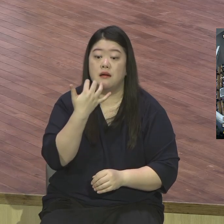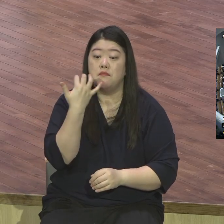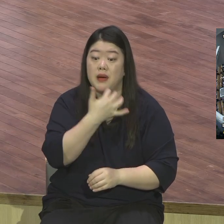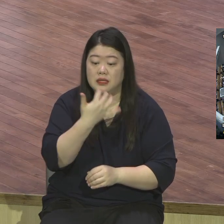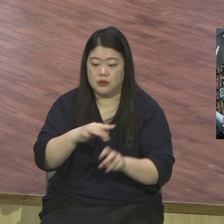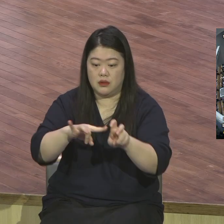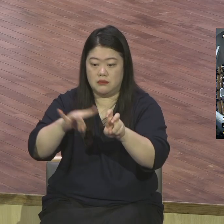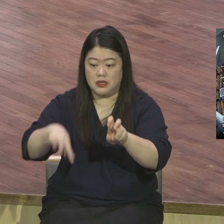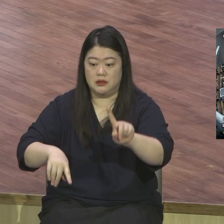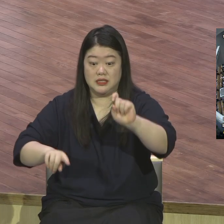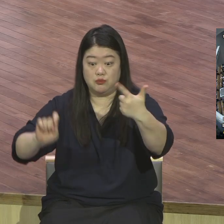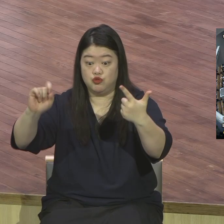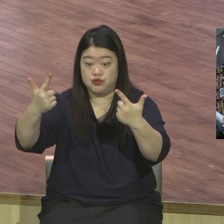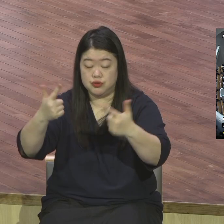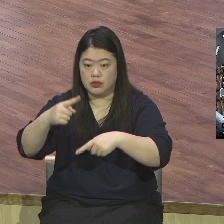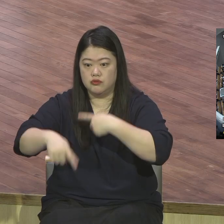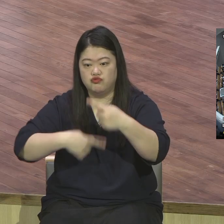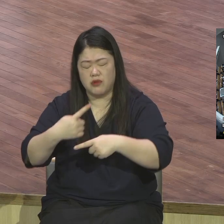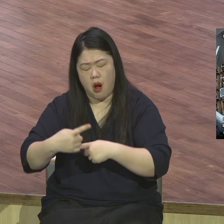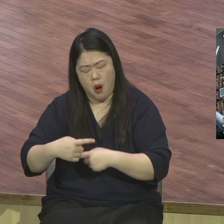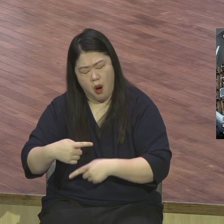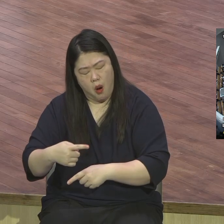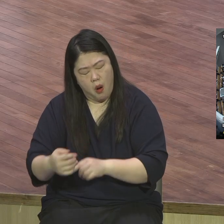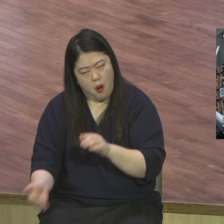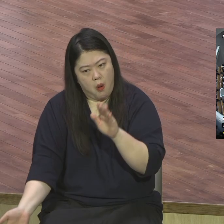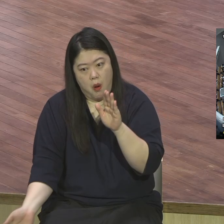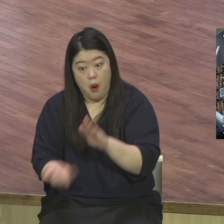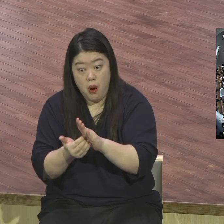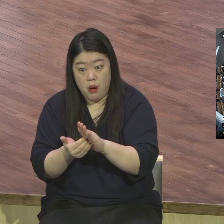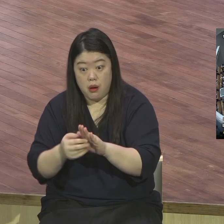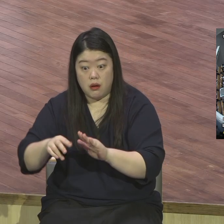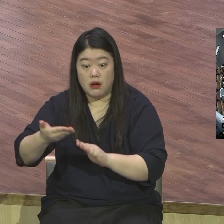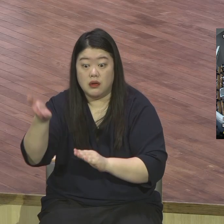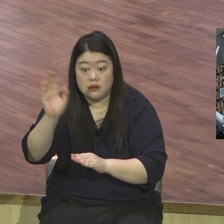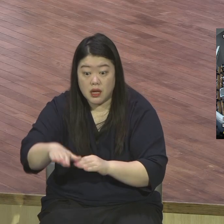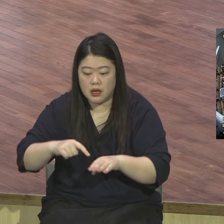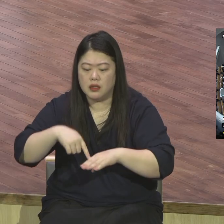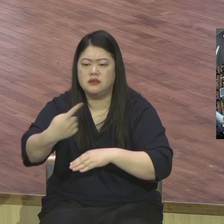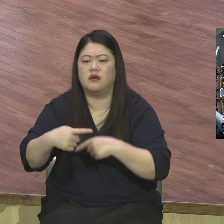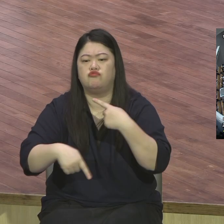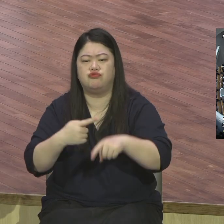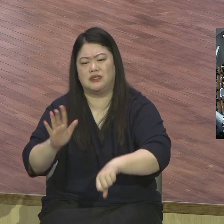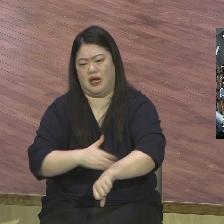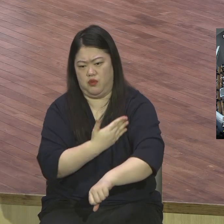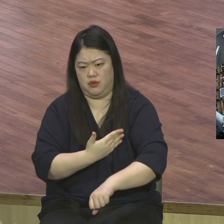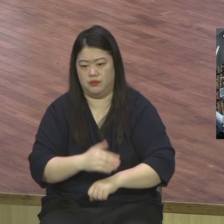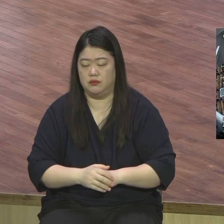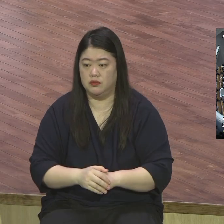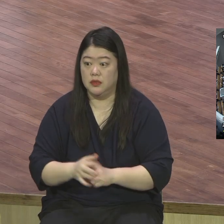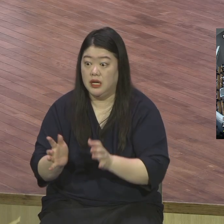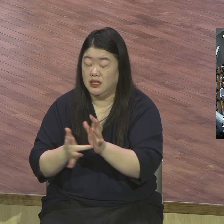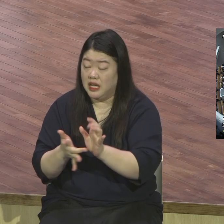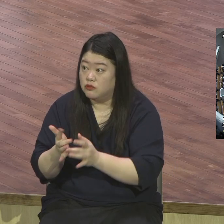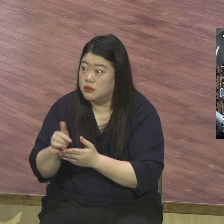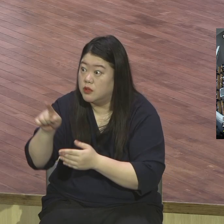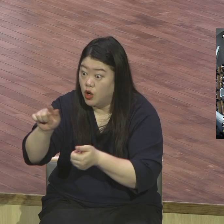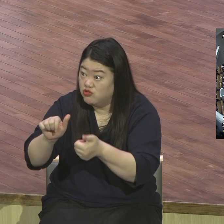한 이 베드로가 말입니다 베드로가 예수를 붙들고 항변하여 이런데 주여 그려하지 마옵소서